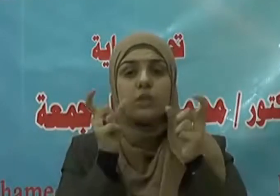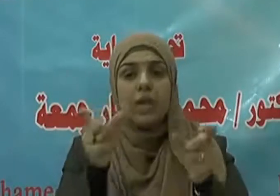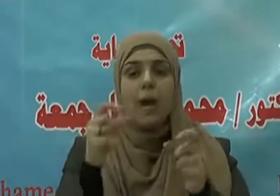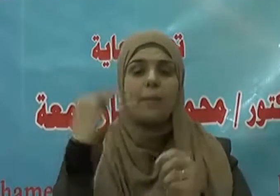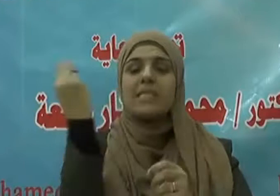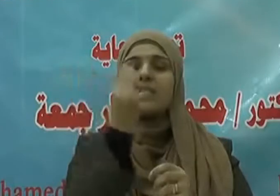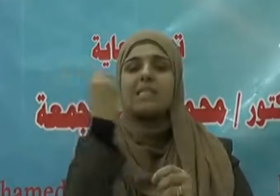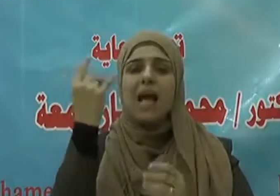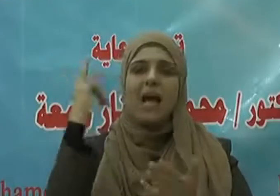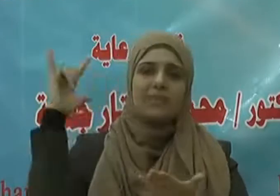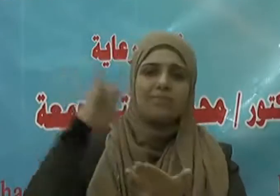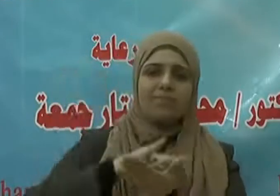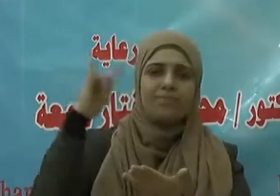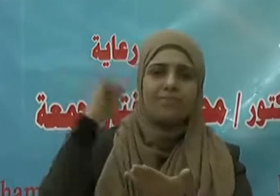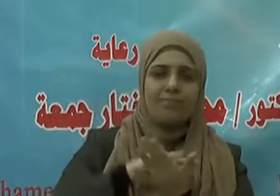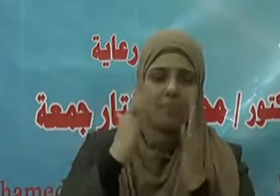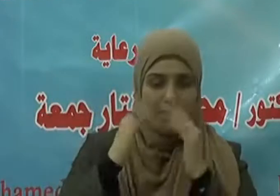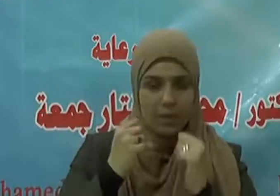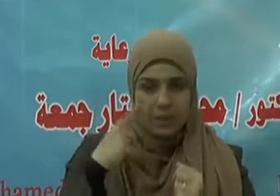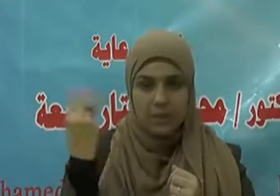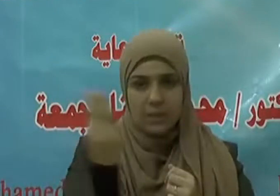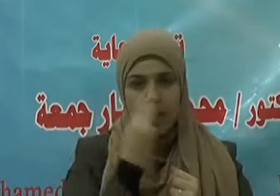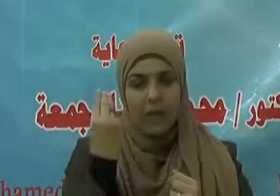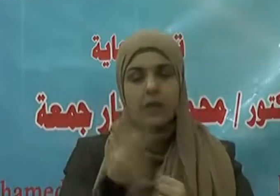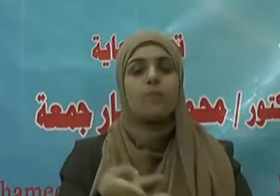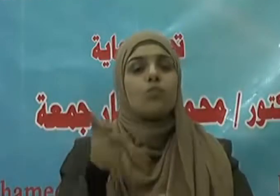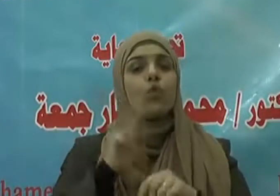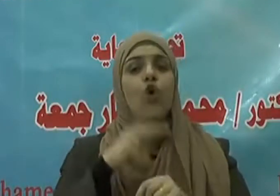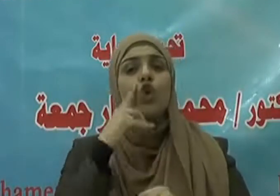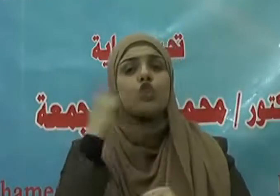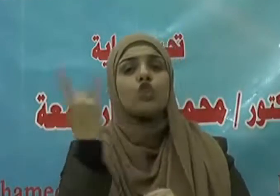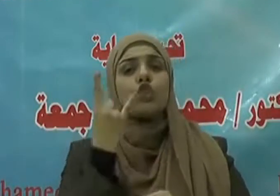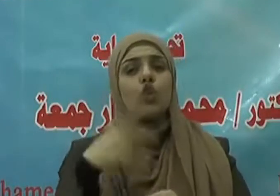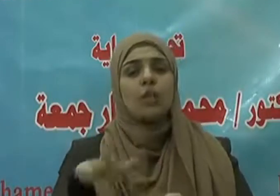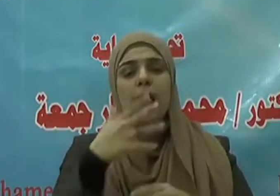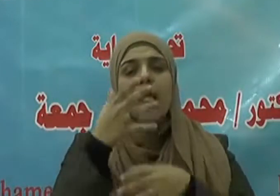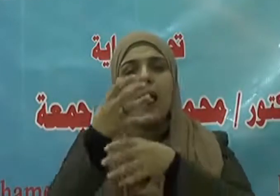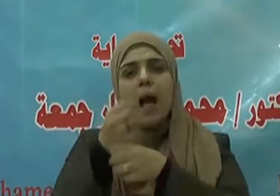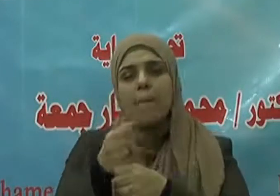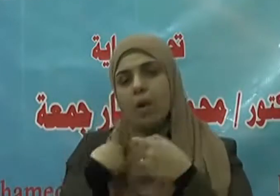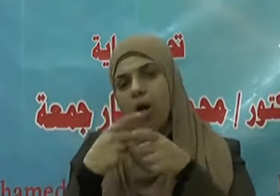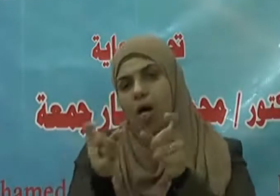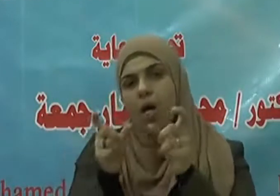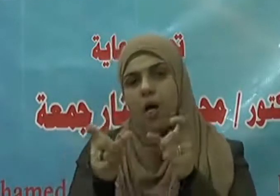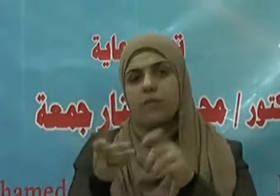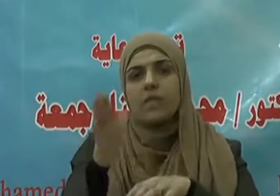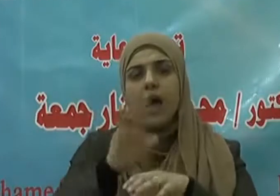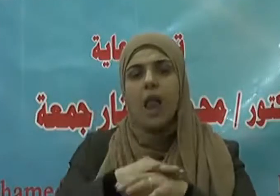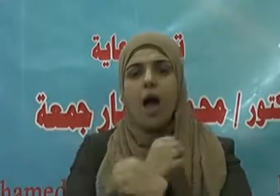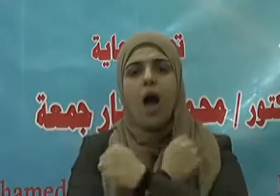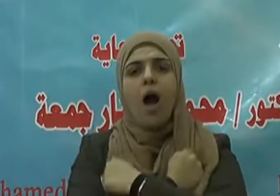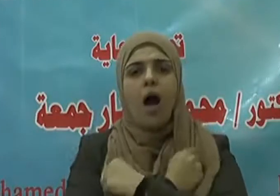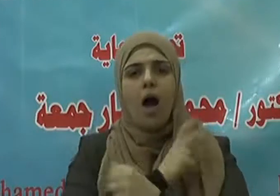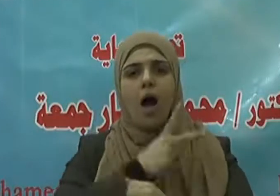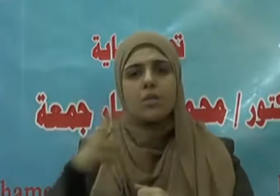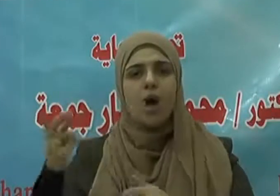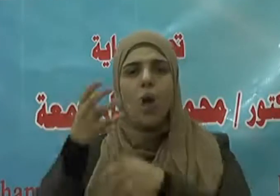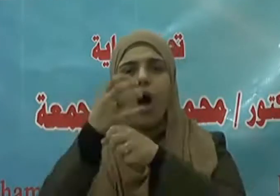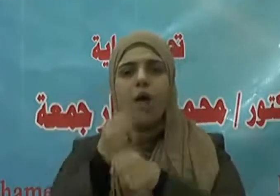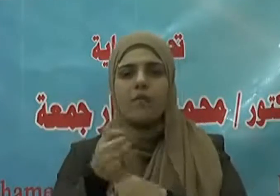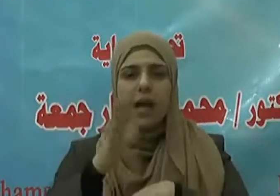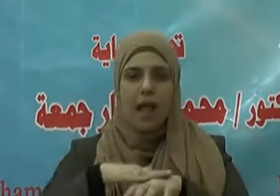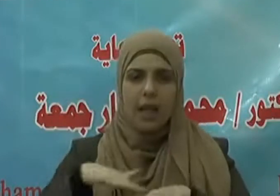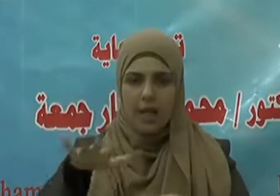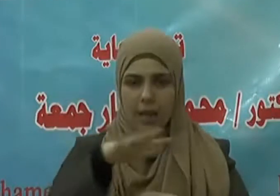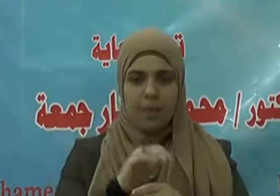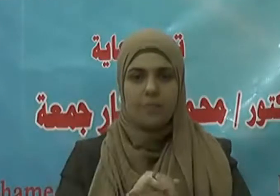ومنها أن يبلغ طالب الشهادة منازل الشهداء وإن